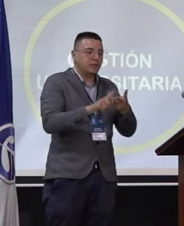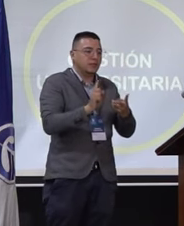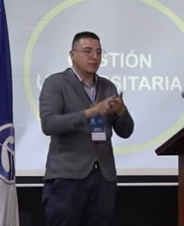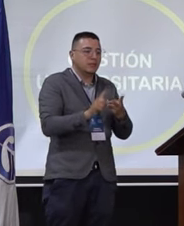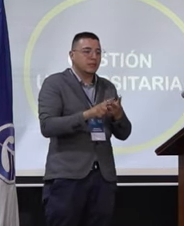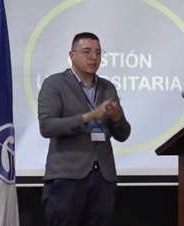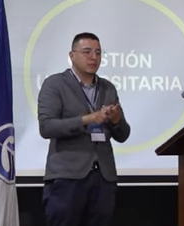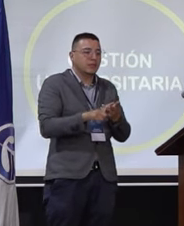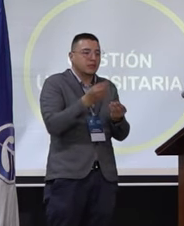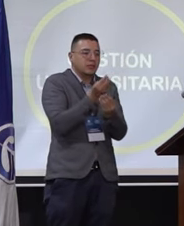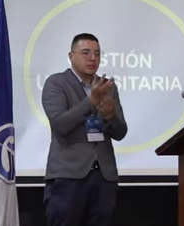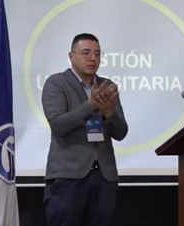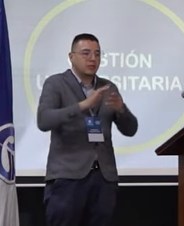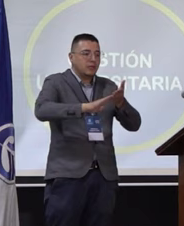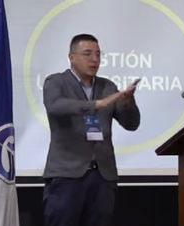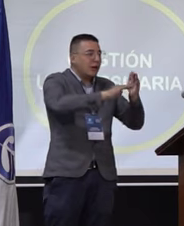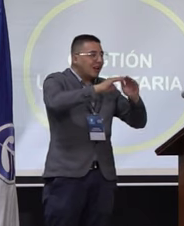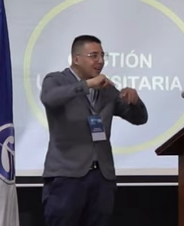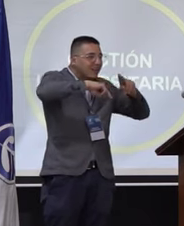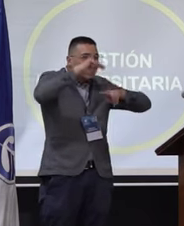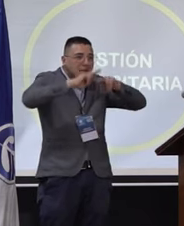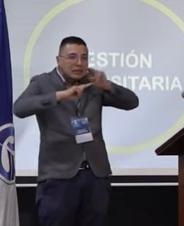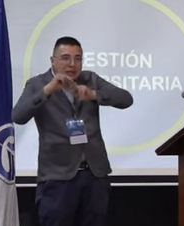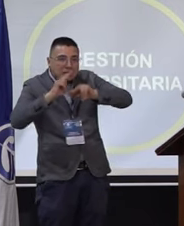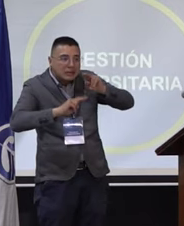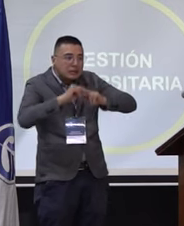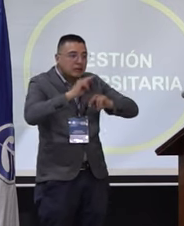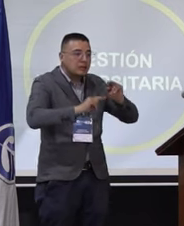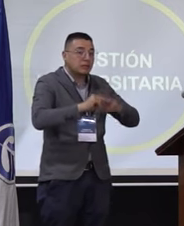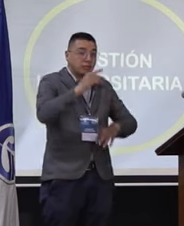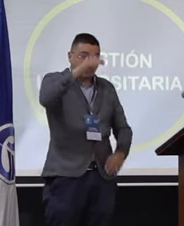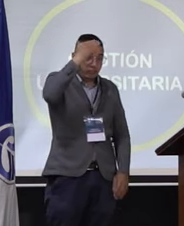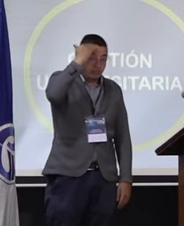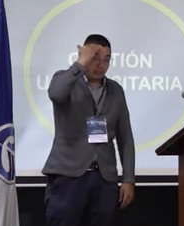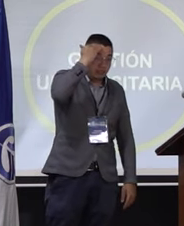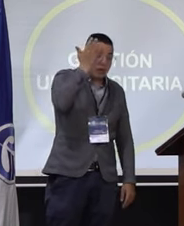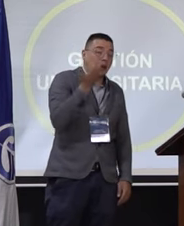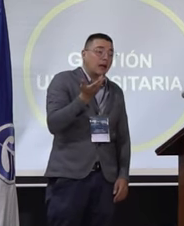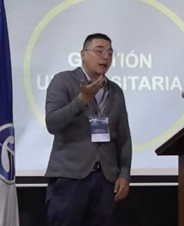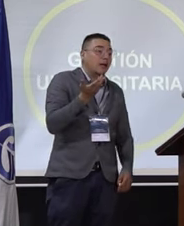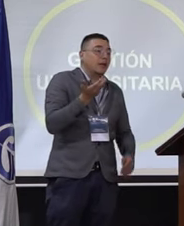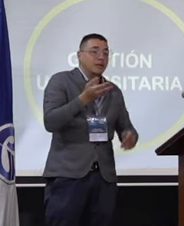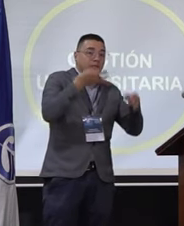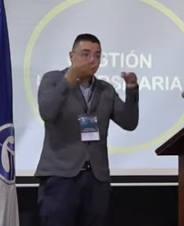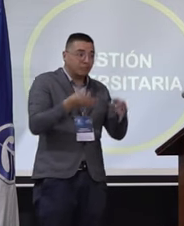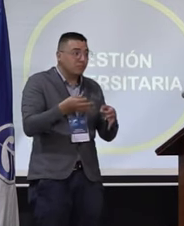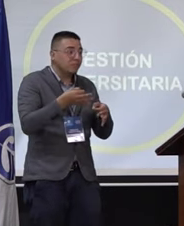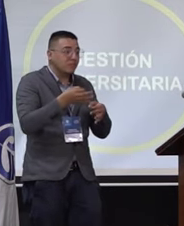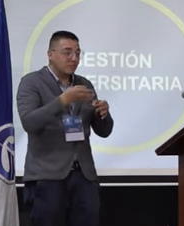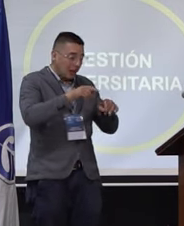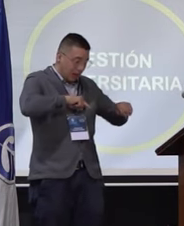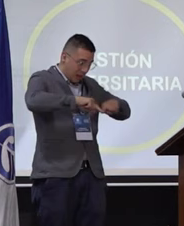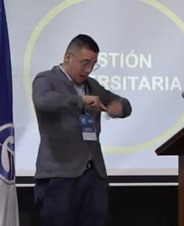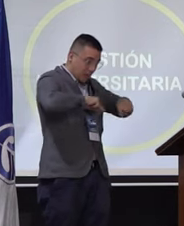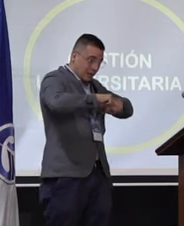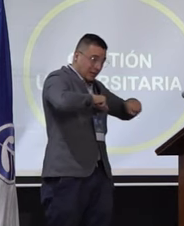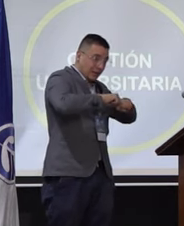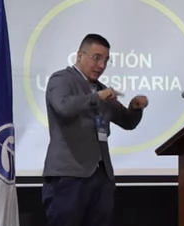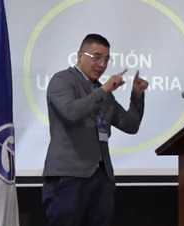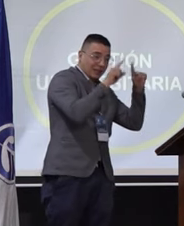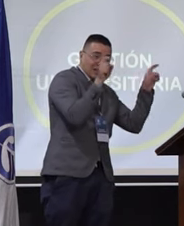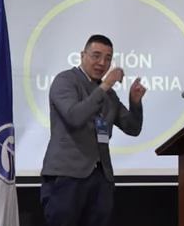reivindicación de todos los sectores al interior de la universidad, que si bien sabemos que, digamos, la gestión administrativa al respecto de la